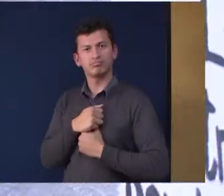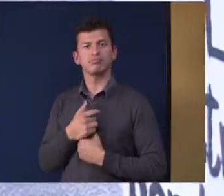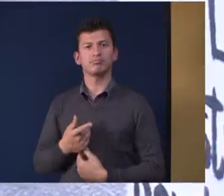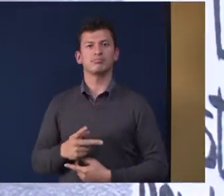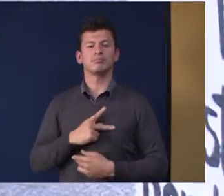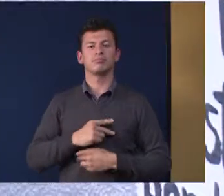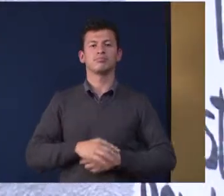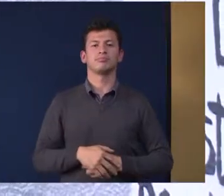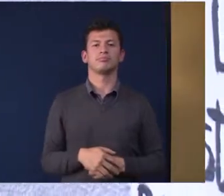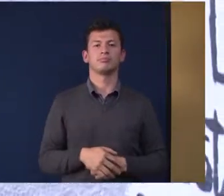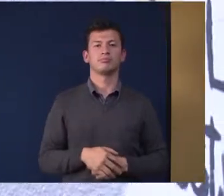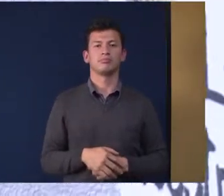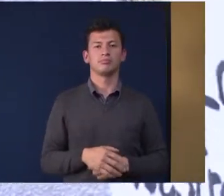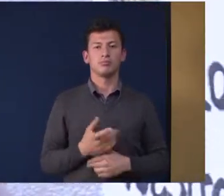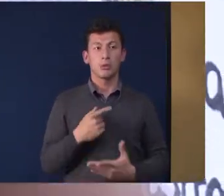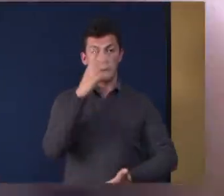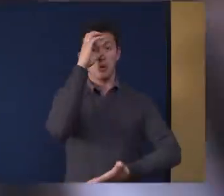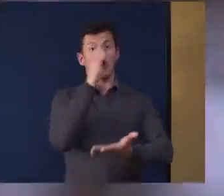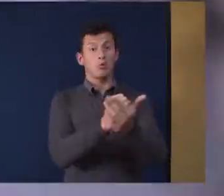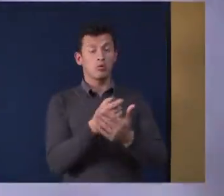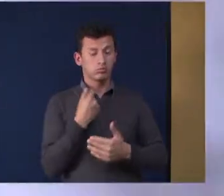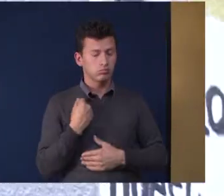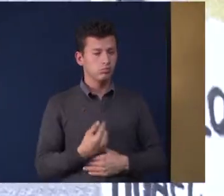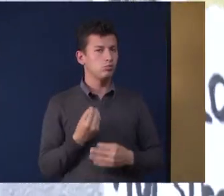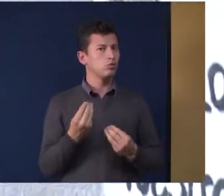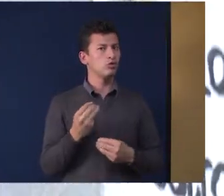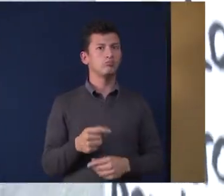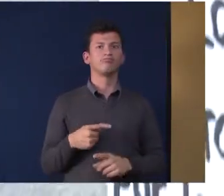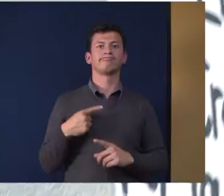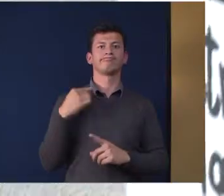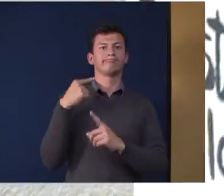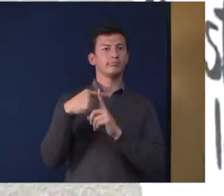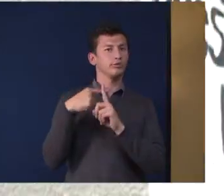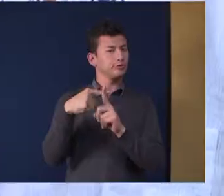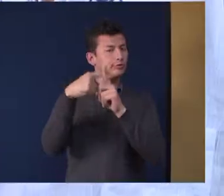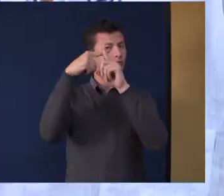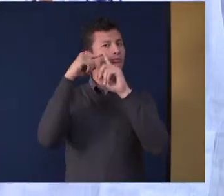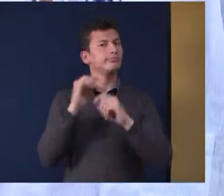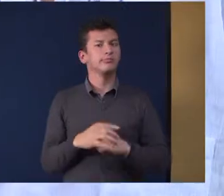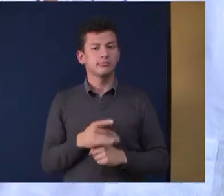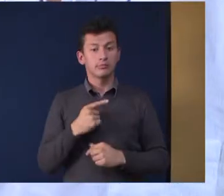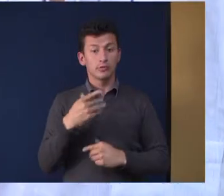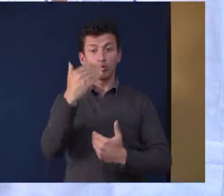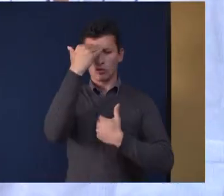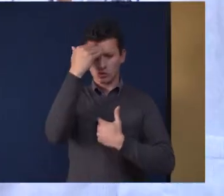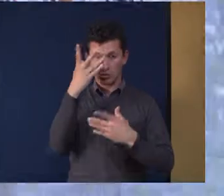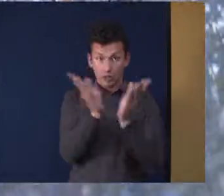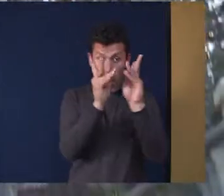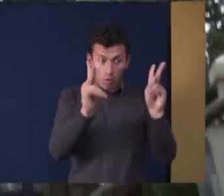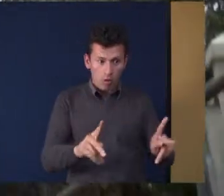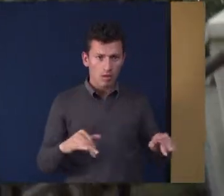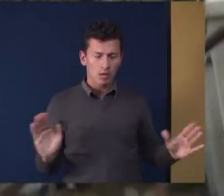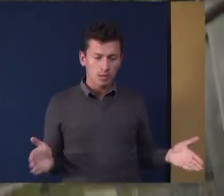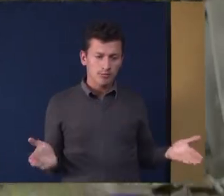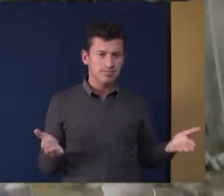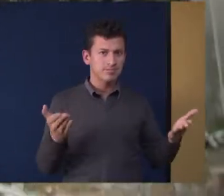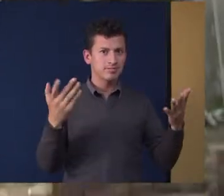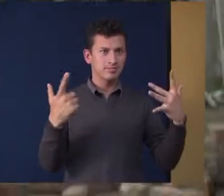Es una opinión muy positiva, creemos que todos colaborando la conciencia estudiantil va a mejorar y va a crecer Como este es un espacio académico